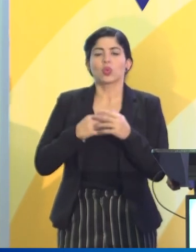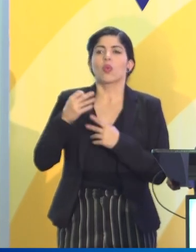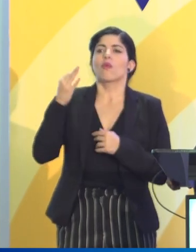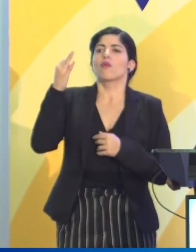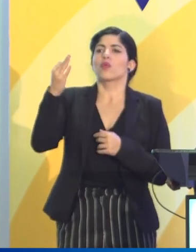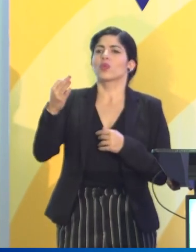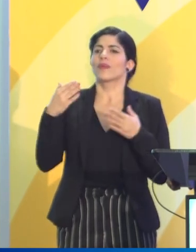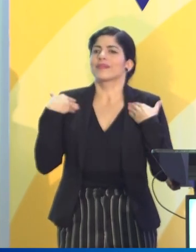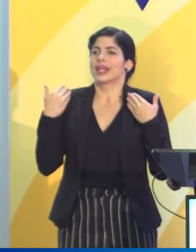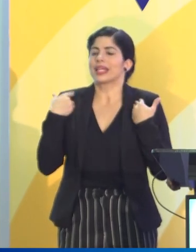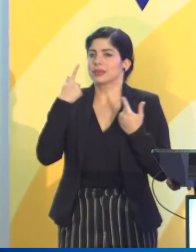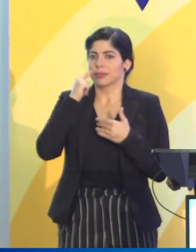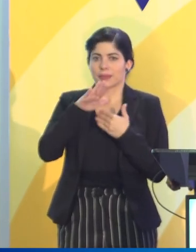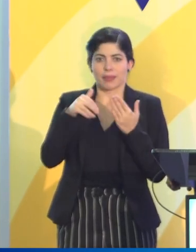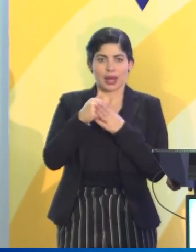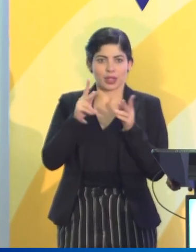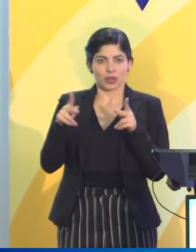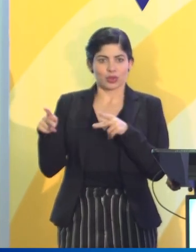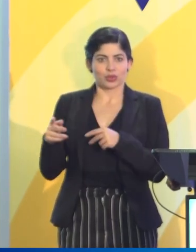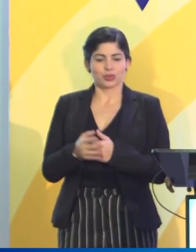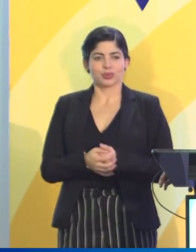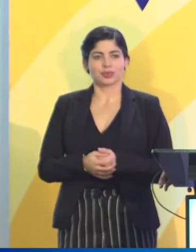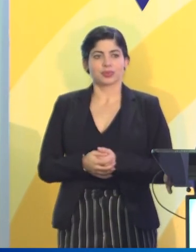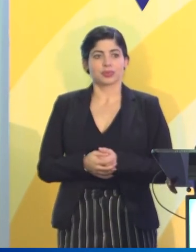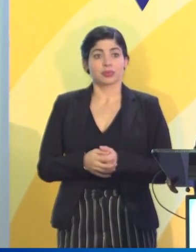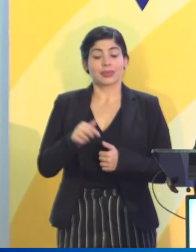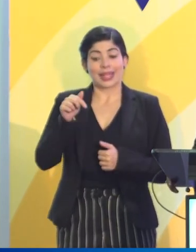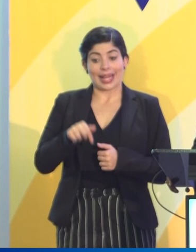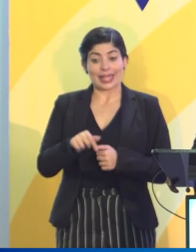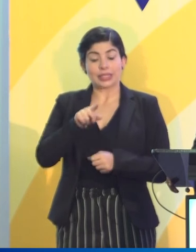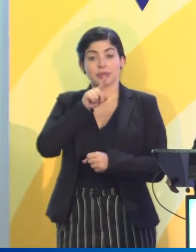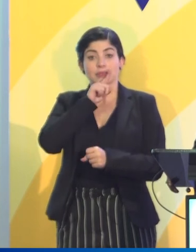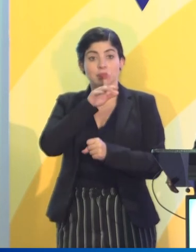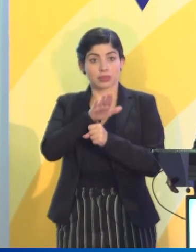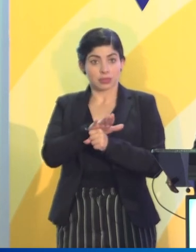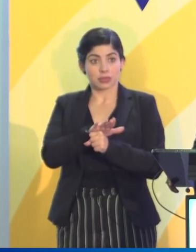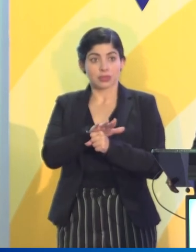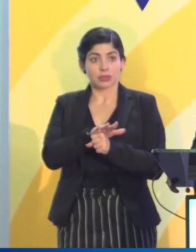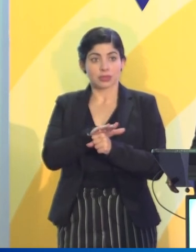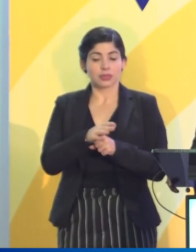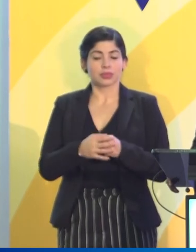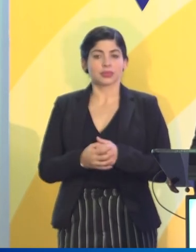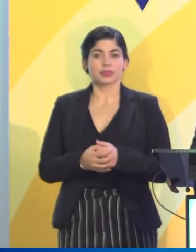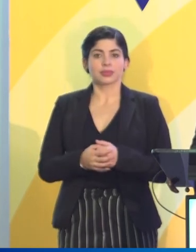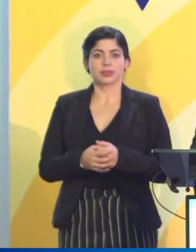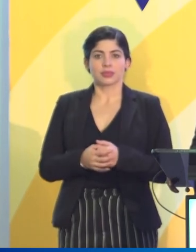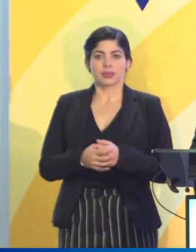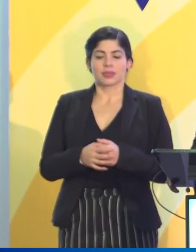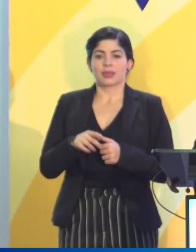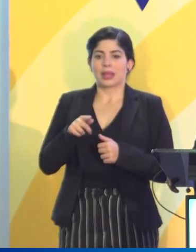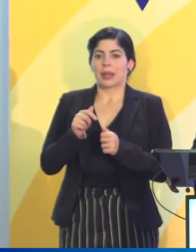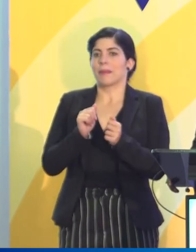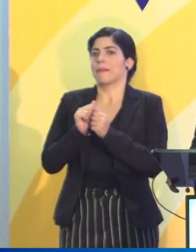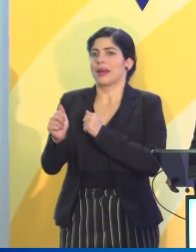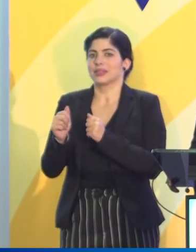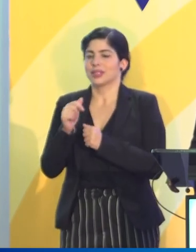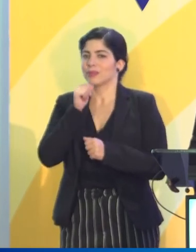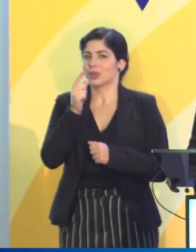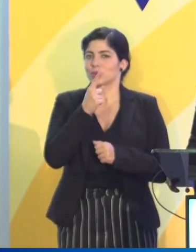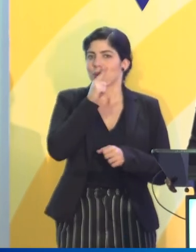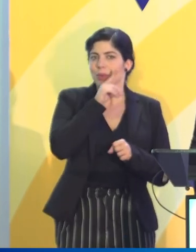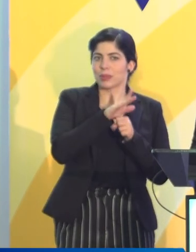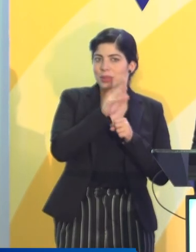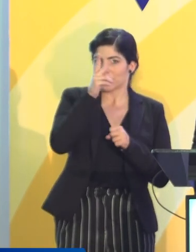feliz para todas las personas. Este es un compromiso que rebasa el compromiso político,